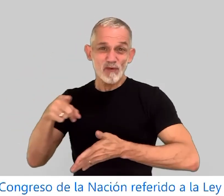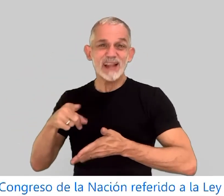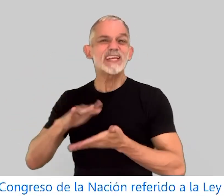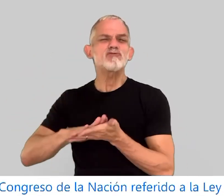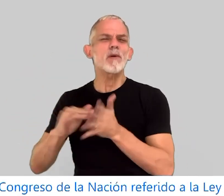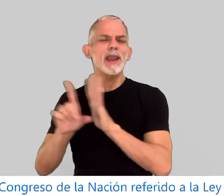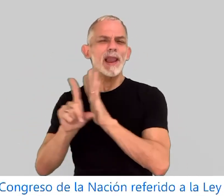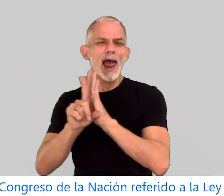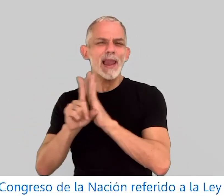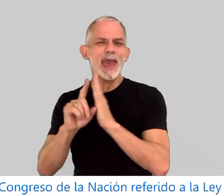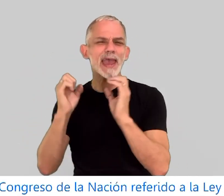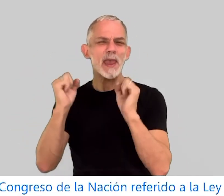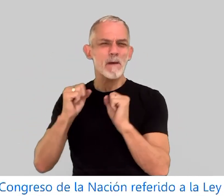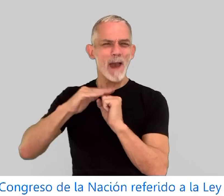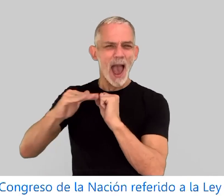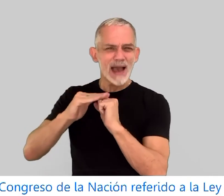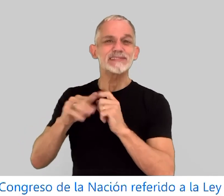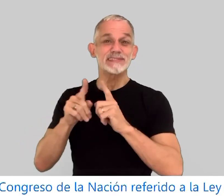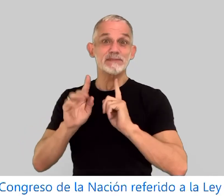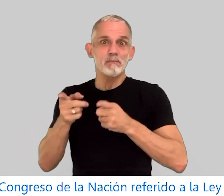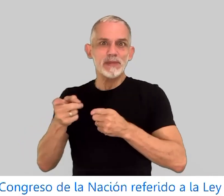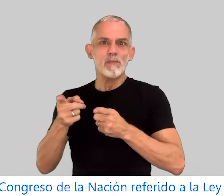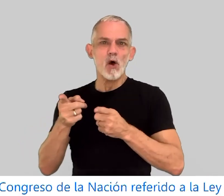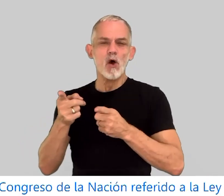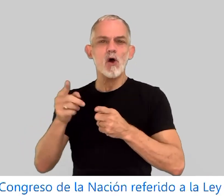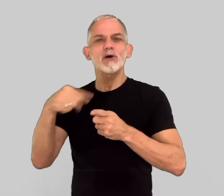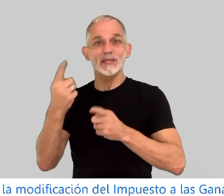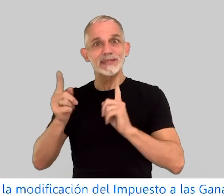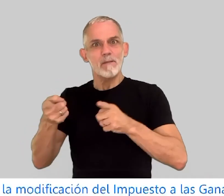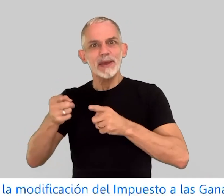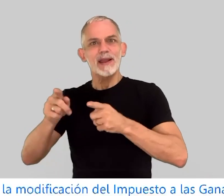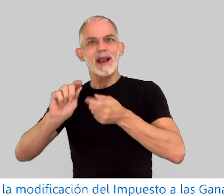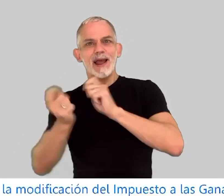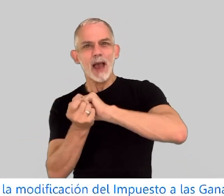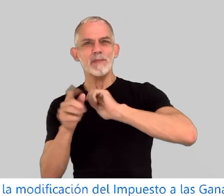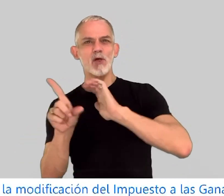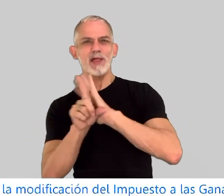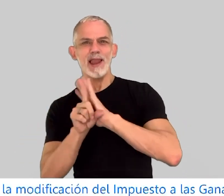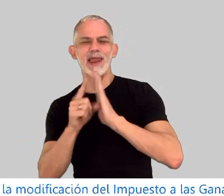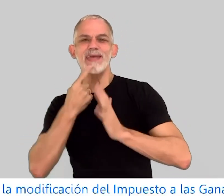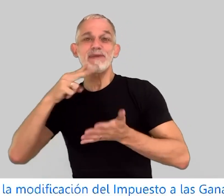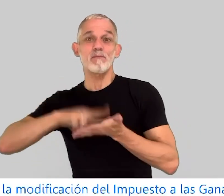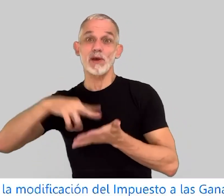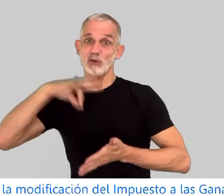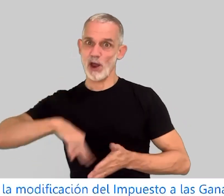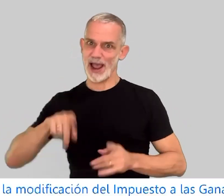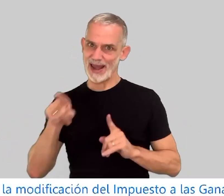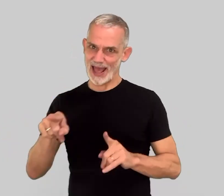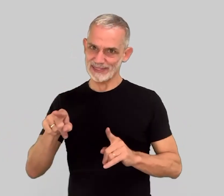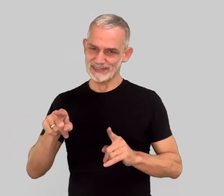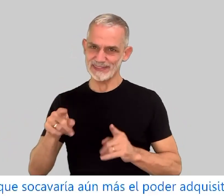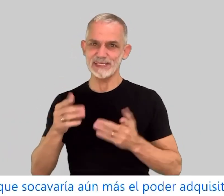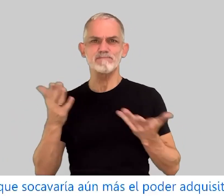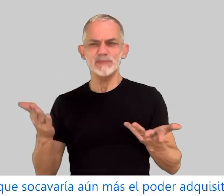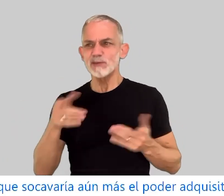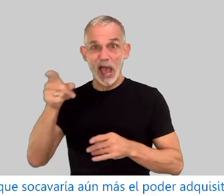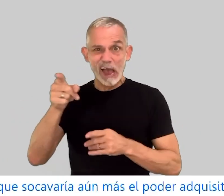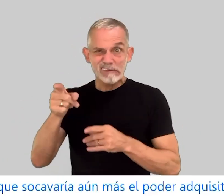Nación referido a la ley de bases y a la modificación del impuesto a las ganancias que socavaría